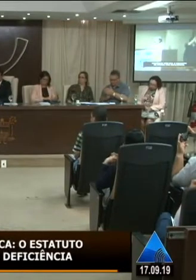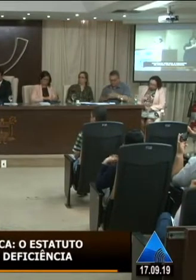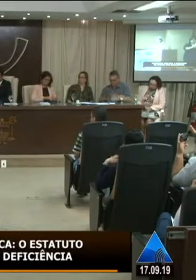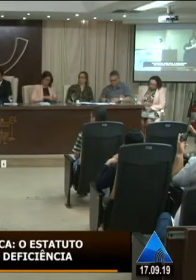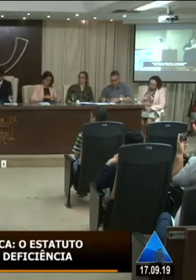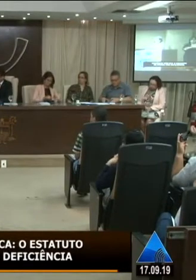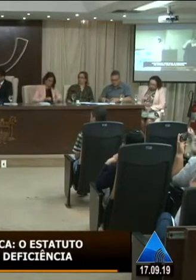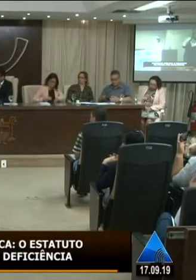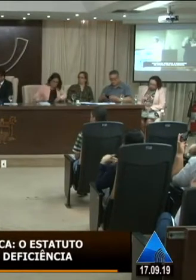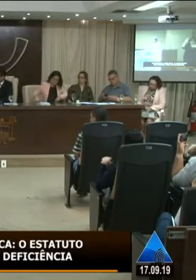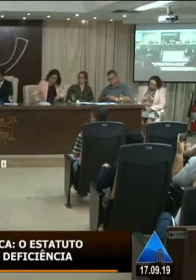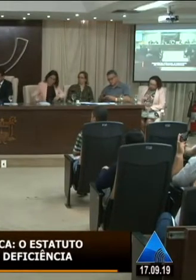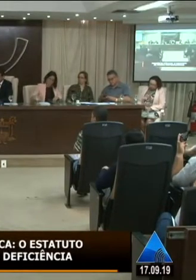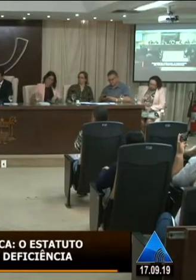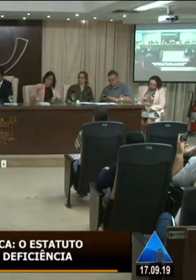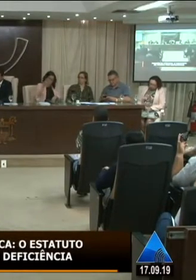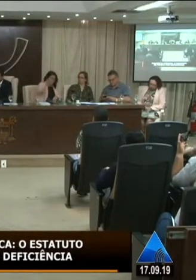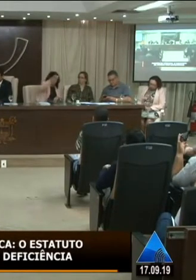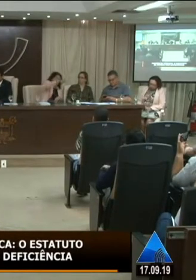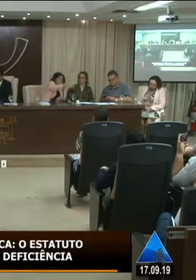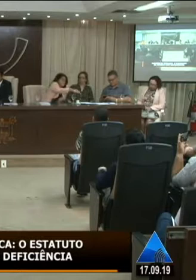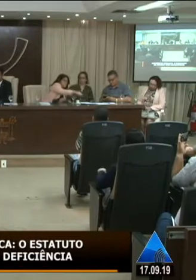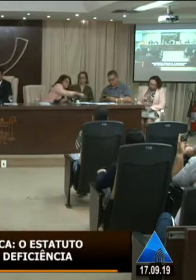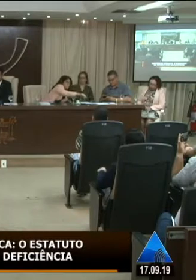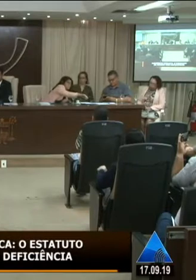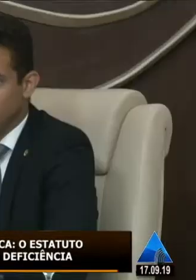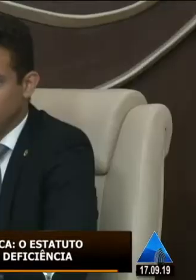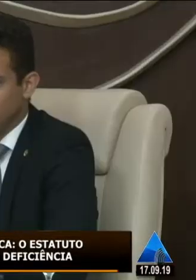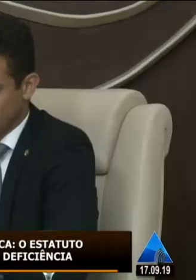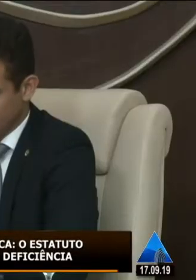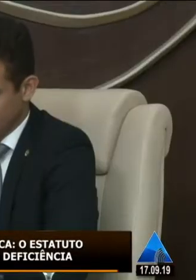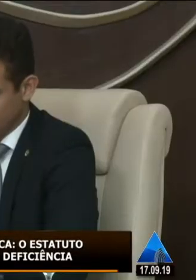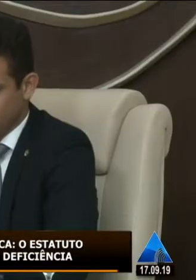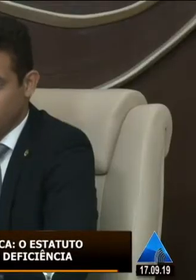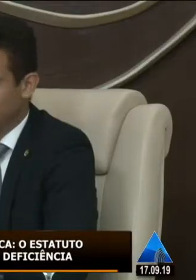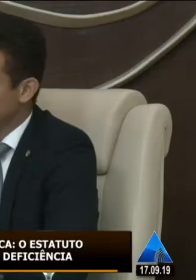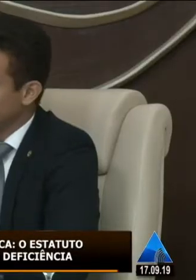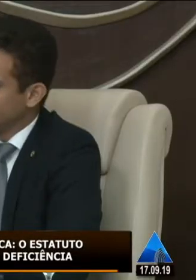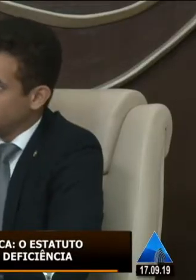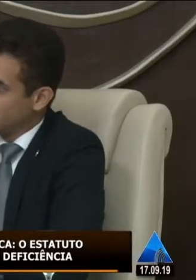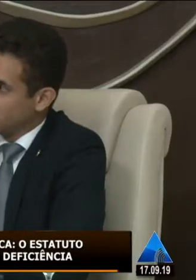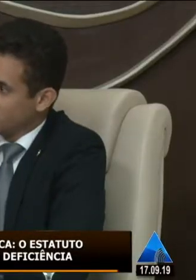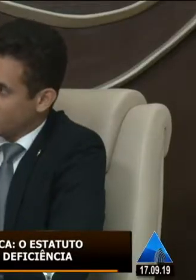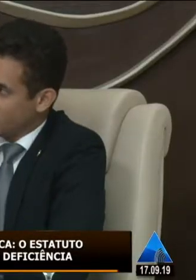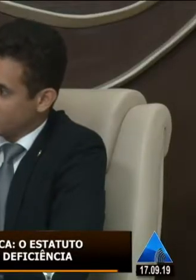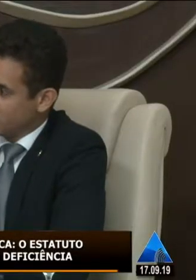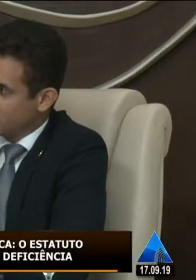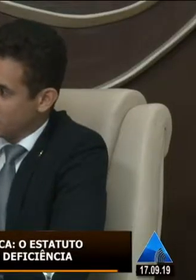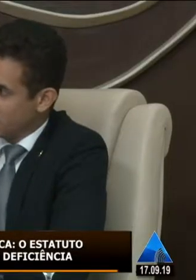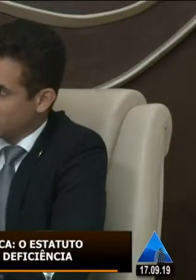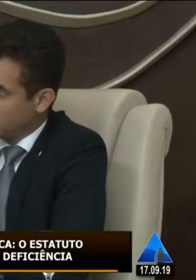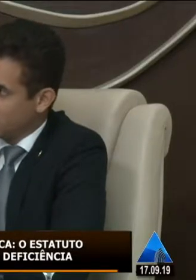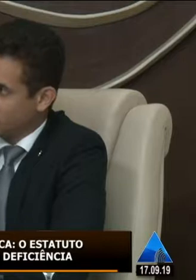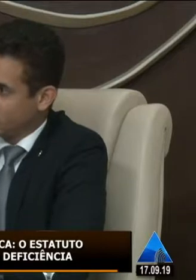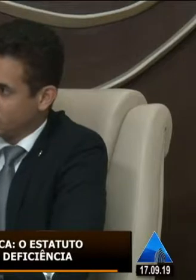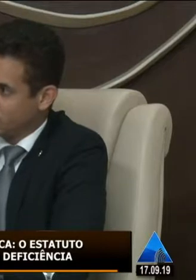agradeço Márcia pela exposição querido parabéns pela fala convido agora Daniel Silva para fazer a sua